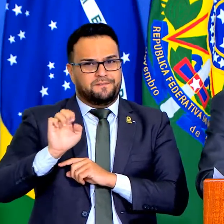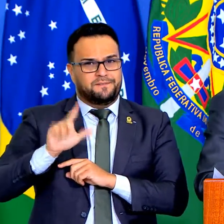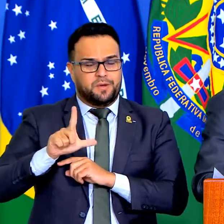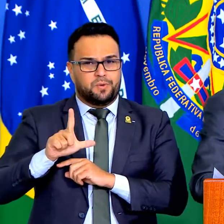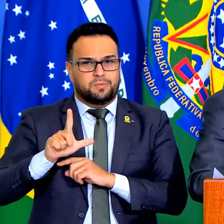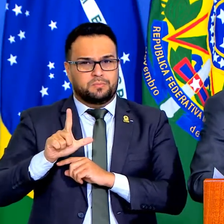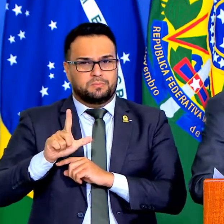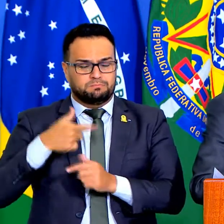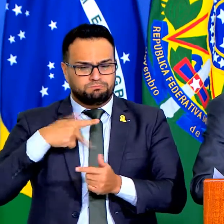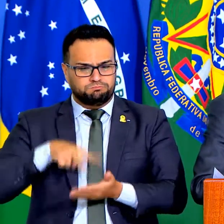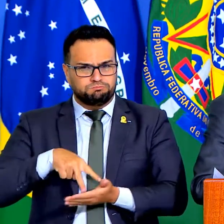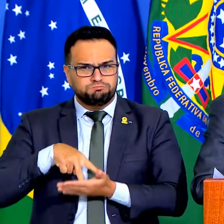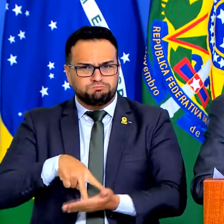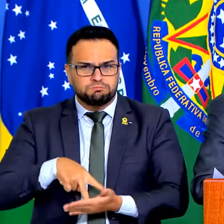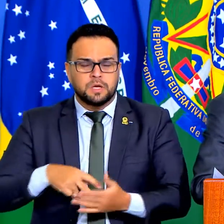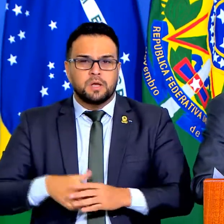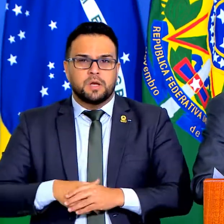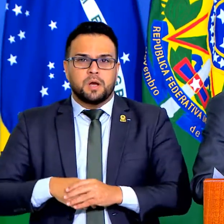se entregue